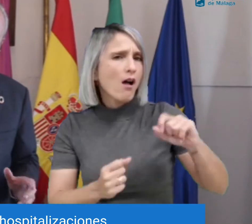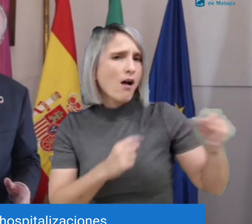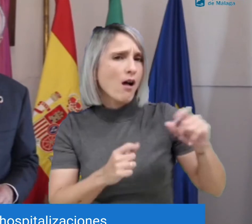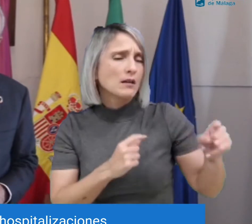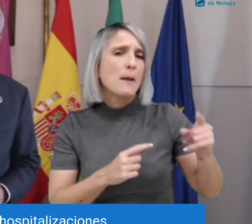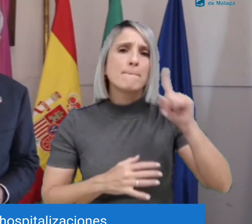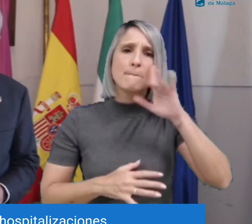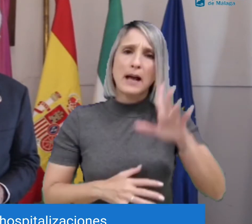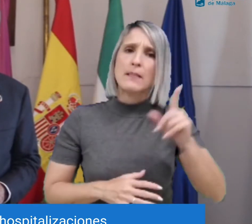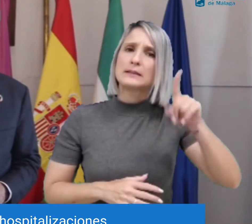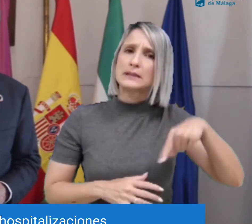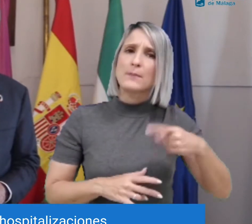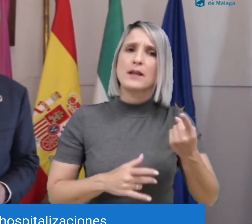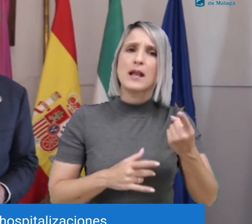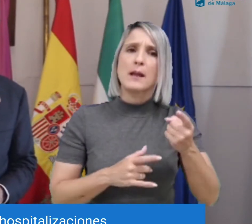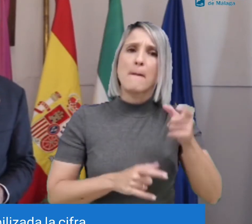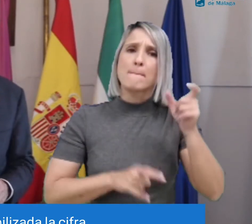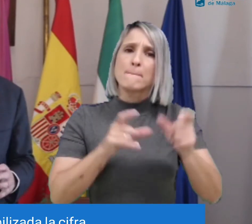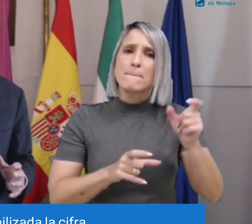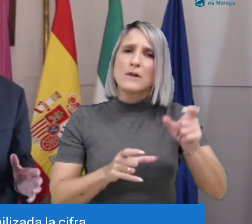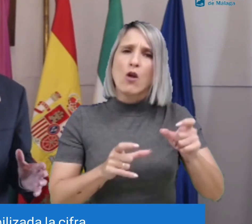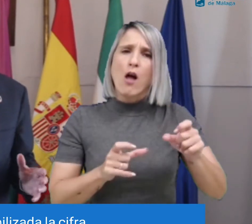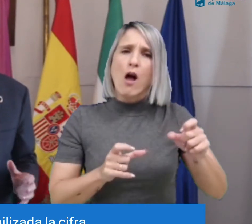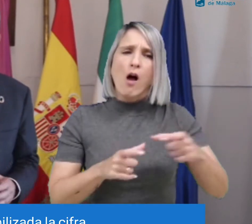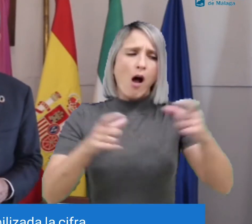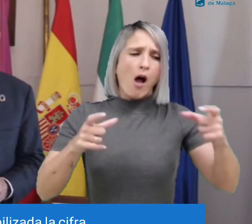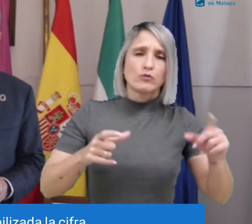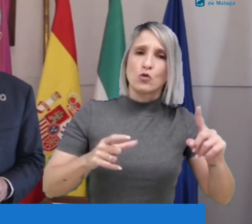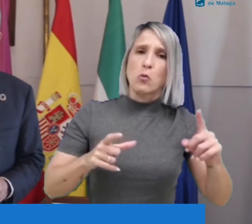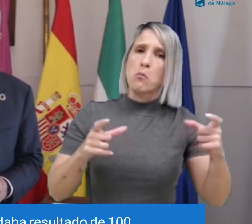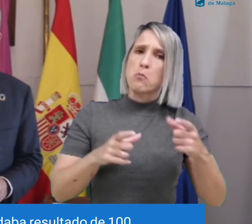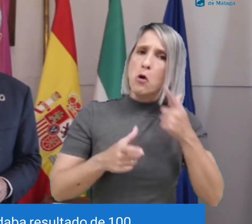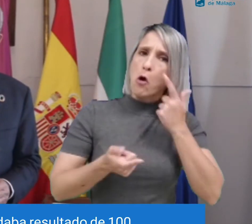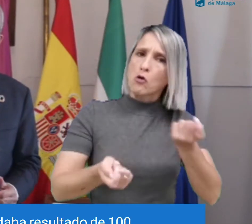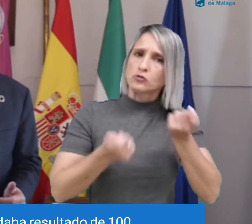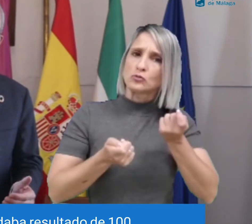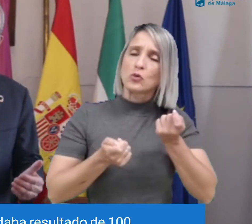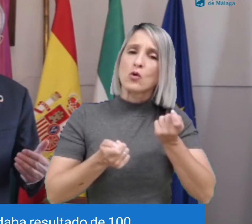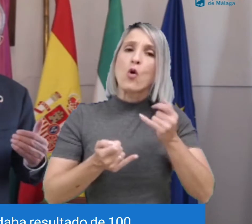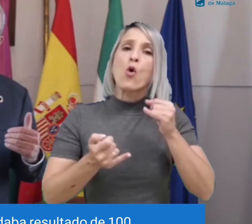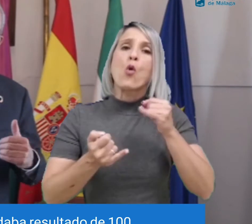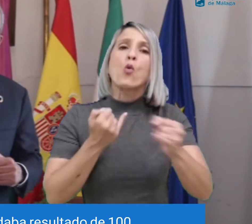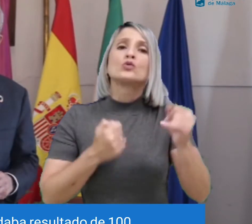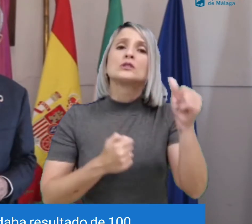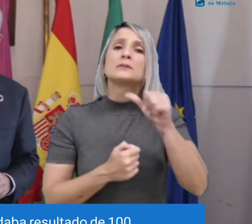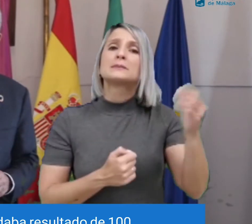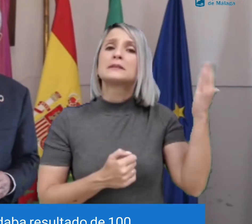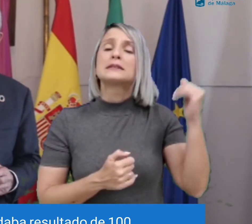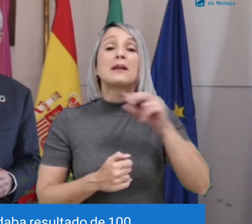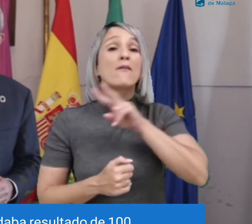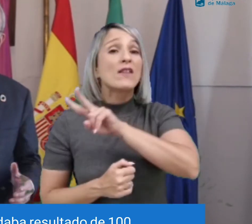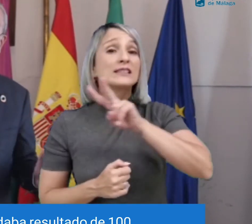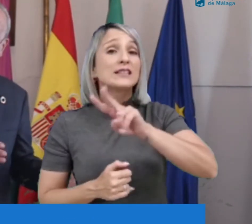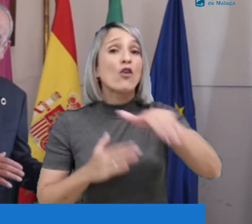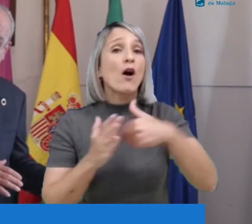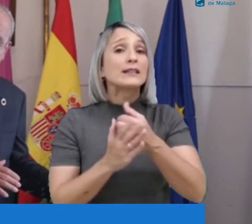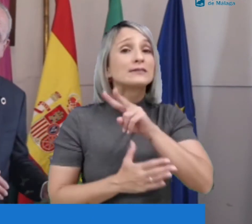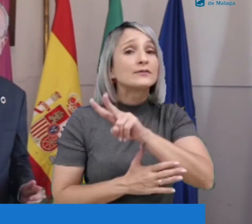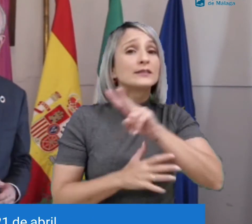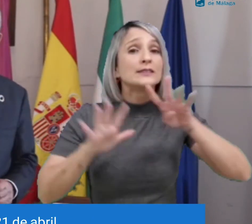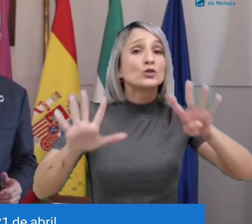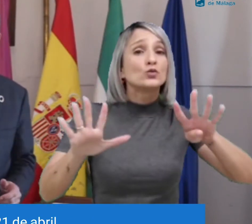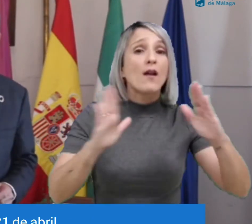En paralelo, en las hospitalizaciones, tal como estabilizada la cifra, si la anterior semana daba un resultado de 100,